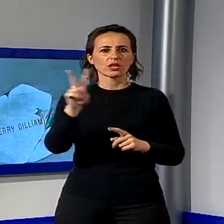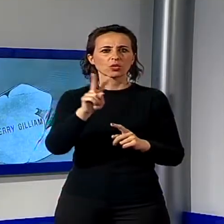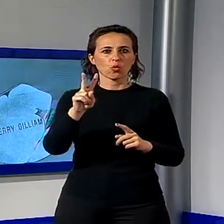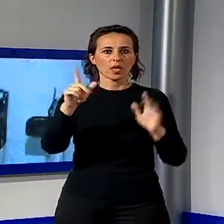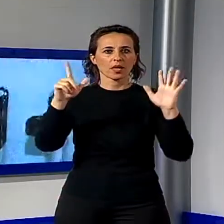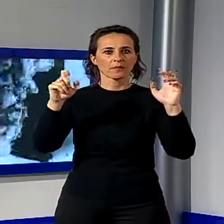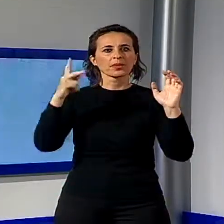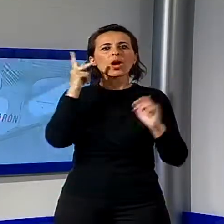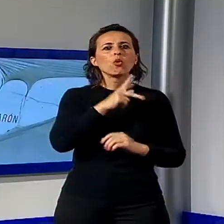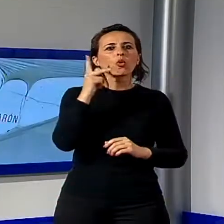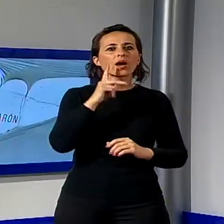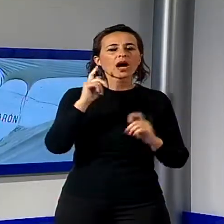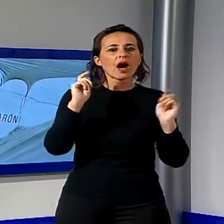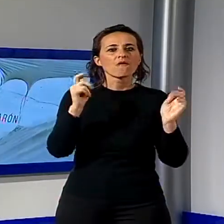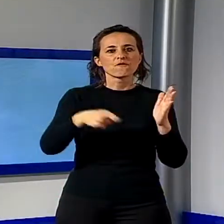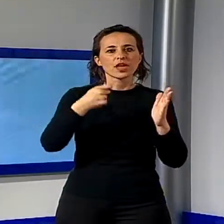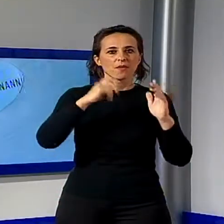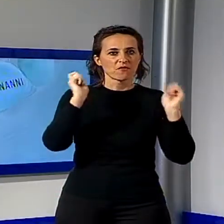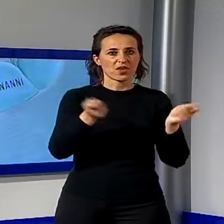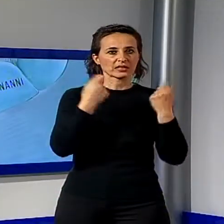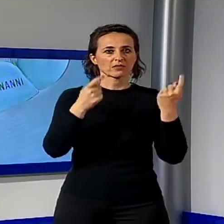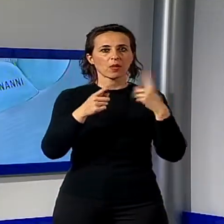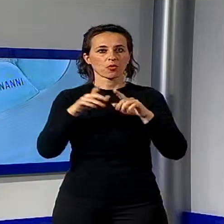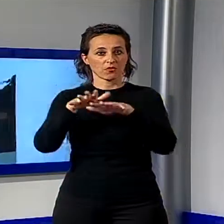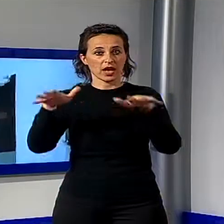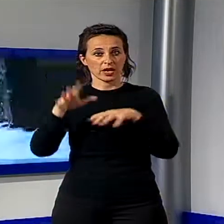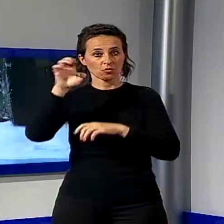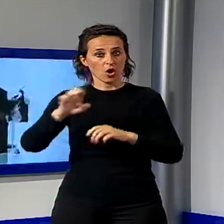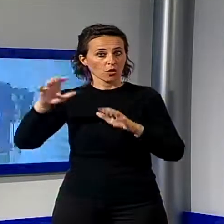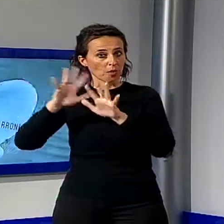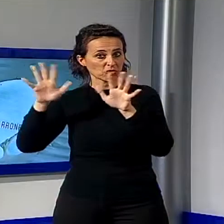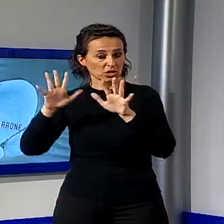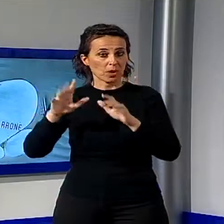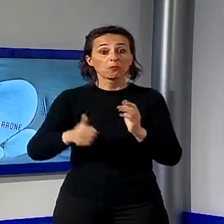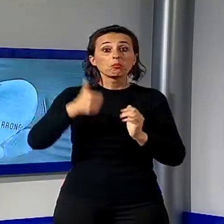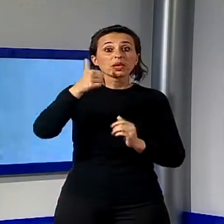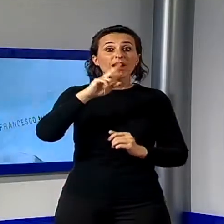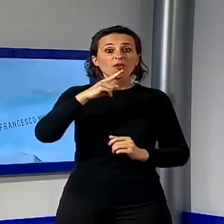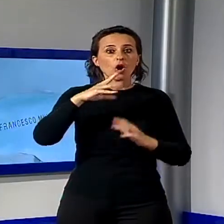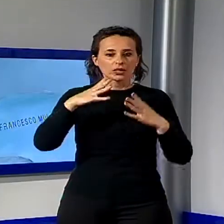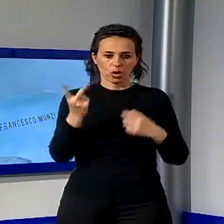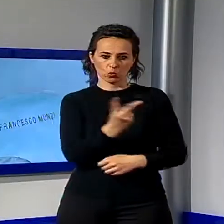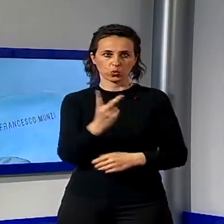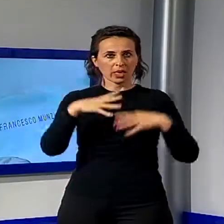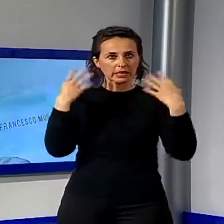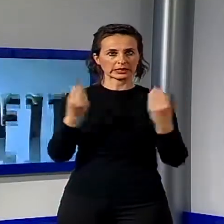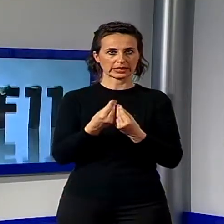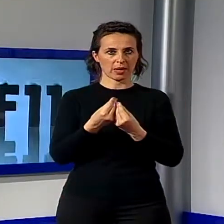capoluogo e a Viareggio Europa Cinema. Per il primo anno i due eventi vengono organizzati insieme dando così vita ad un